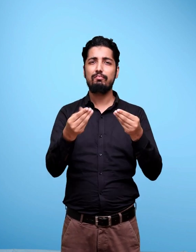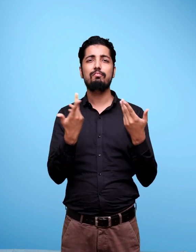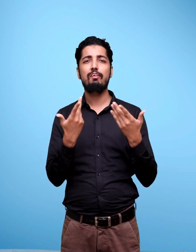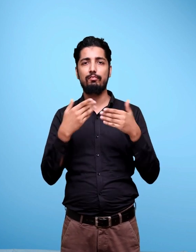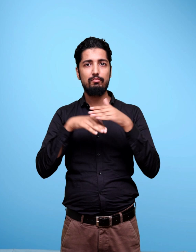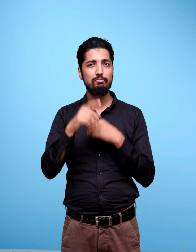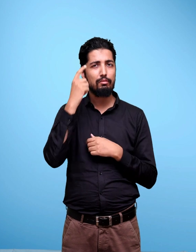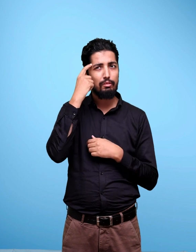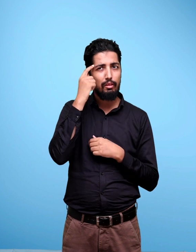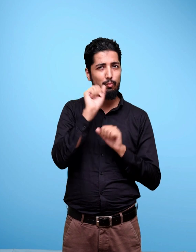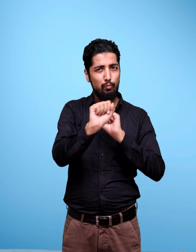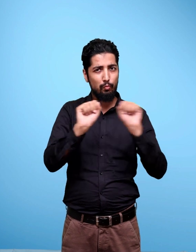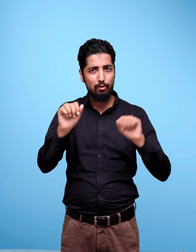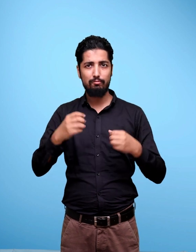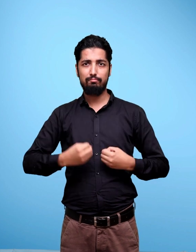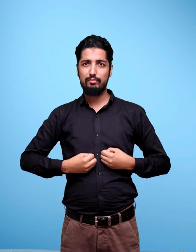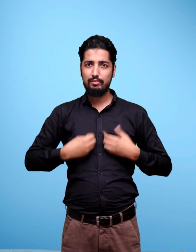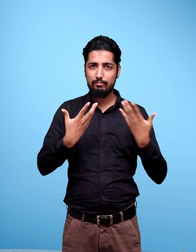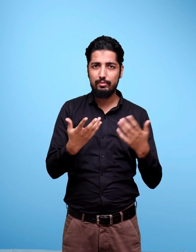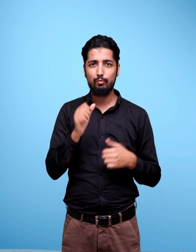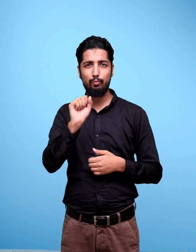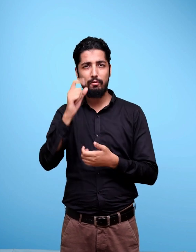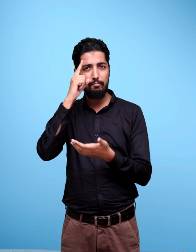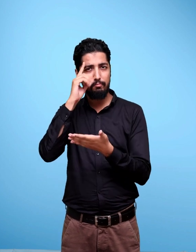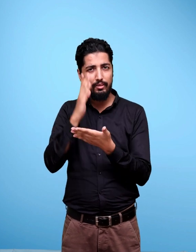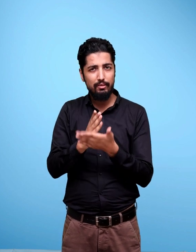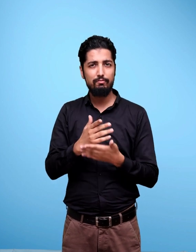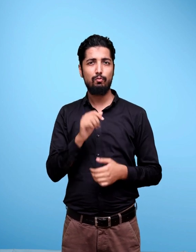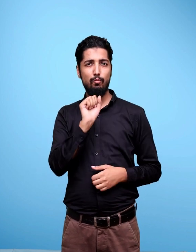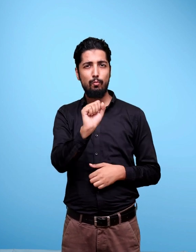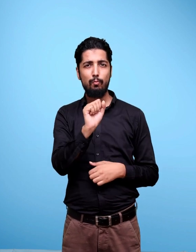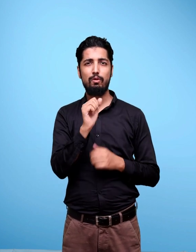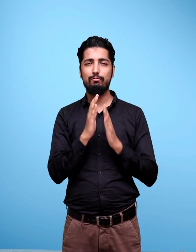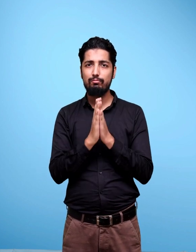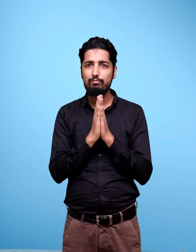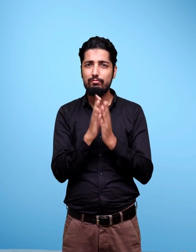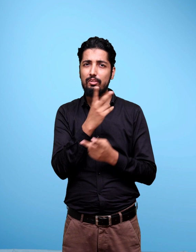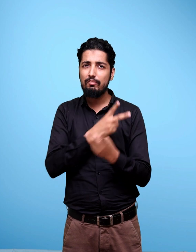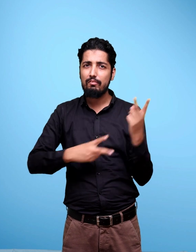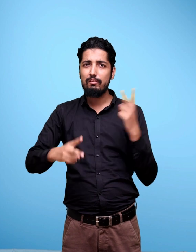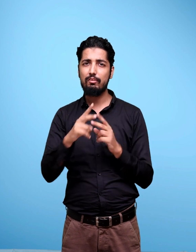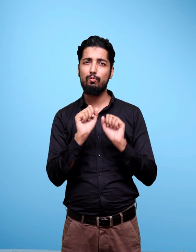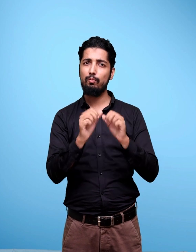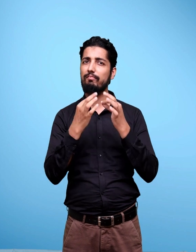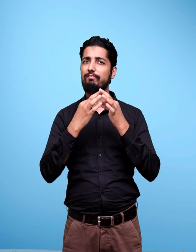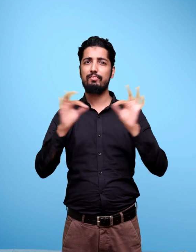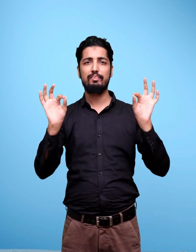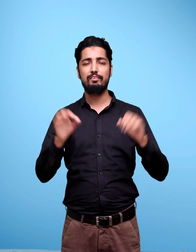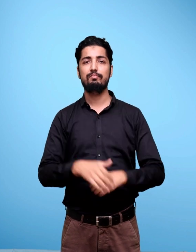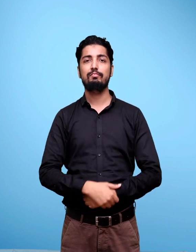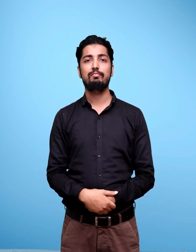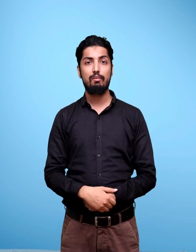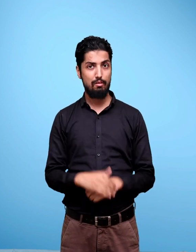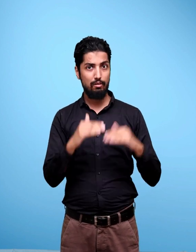All Fraternity Assuring The Dignity Of The Individual And The Unity And